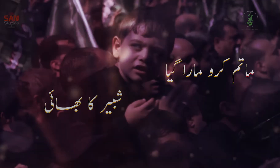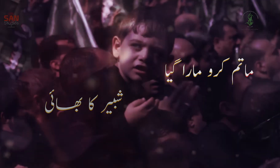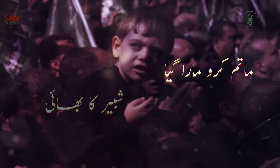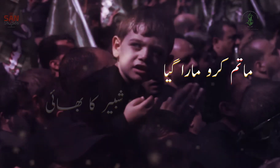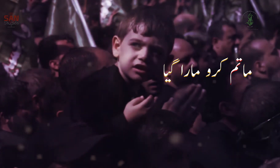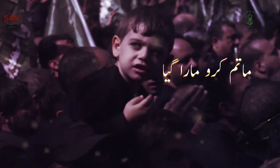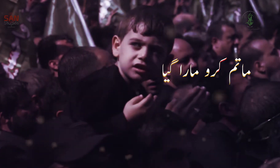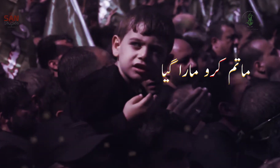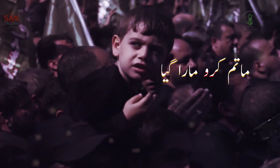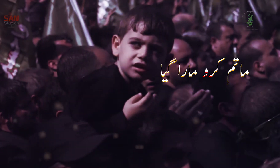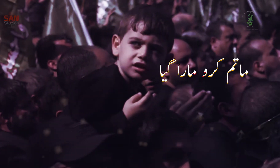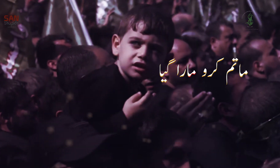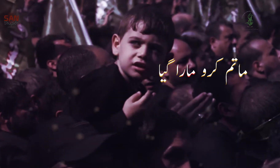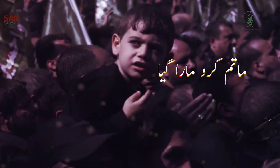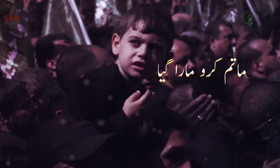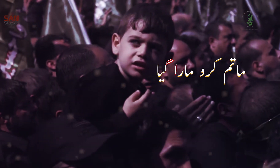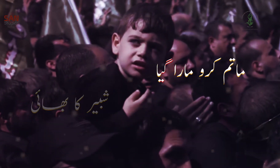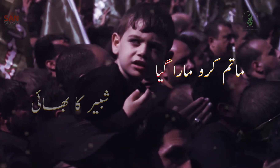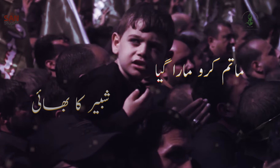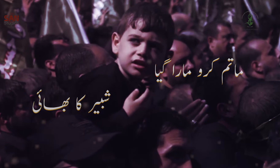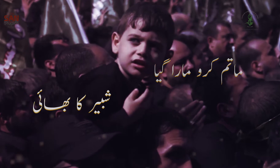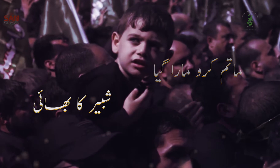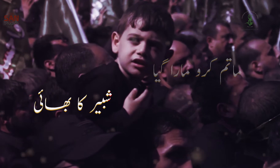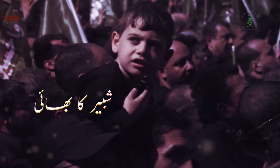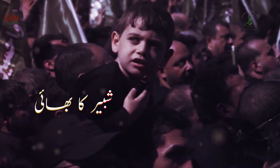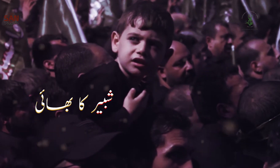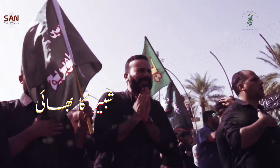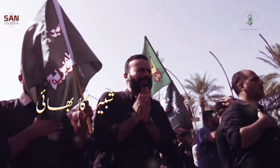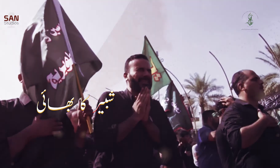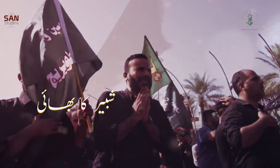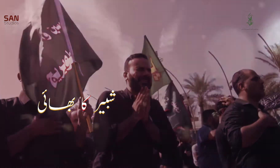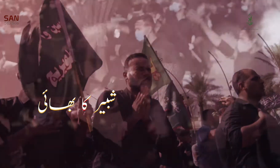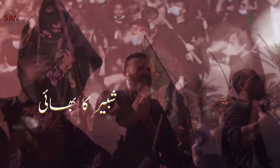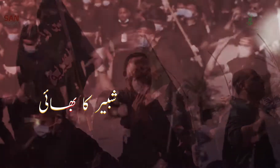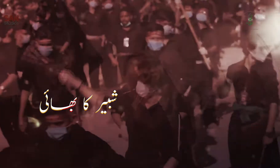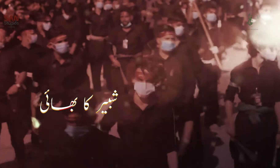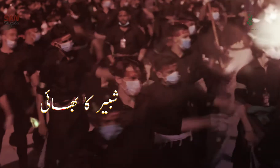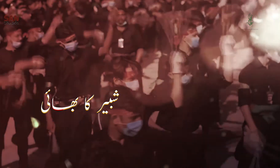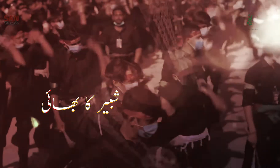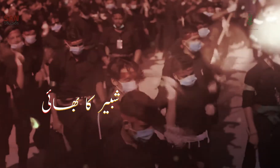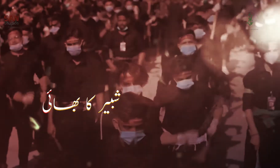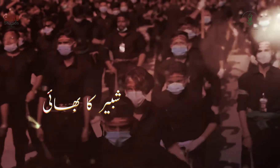ماتم کرو مارا گیا شبیر کا بھائی